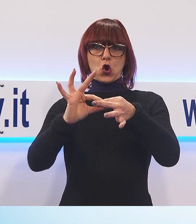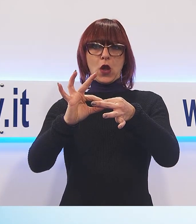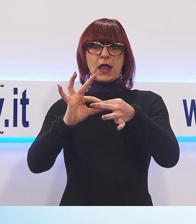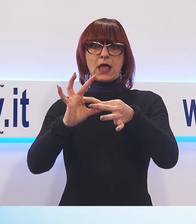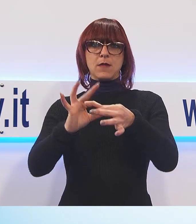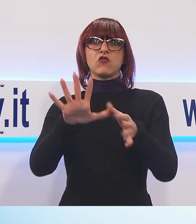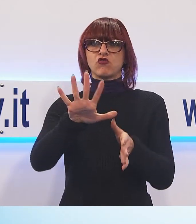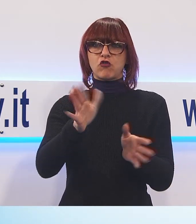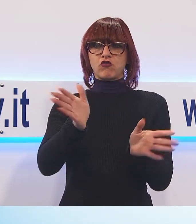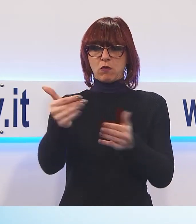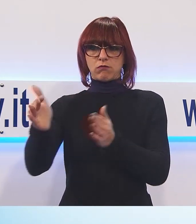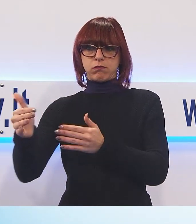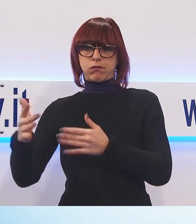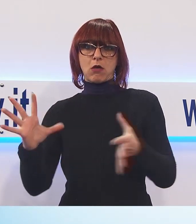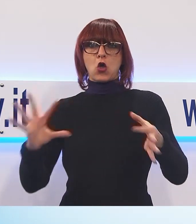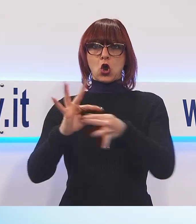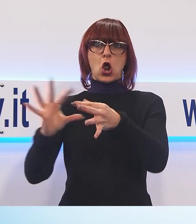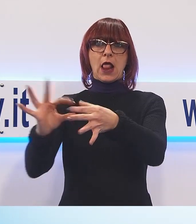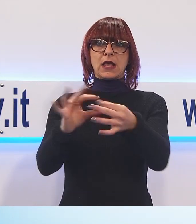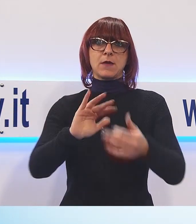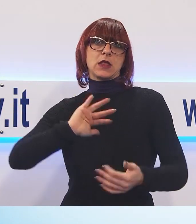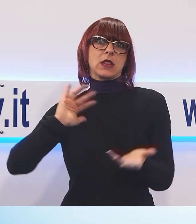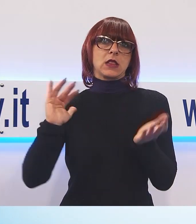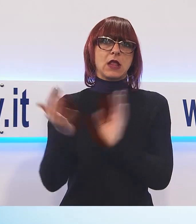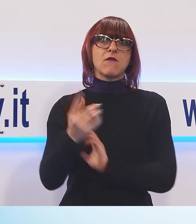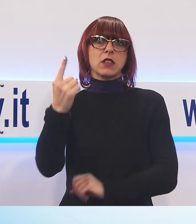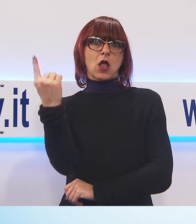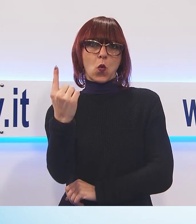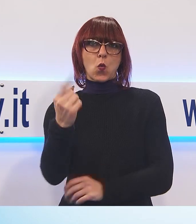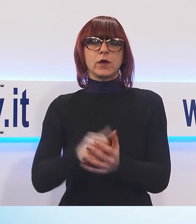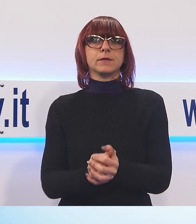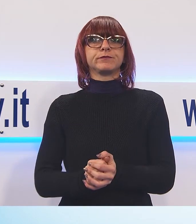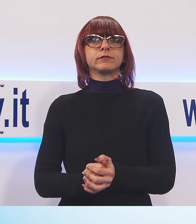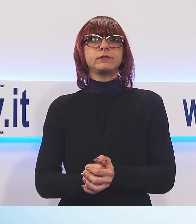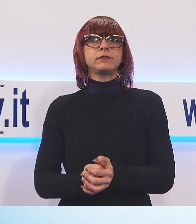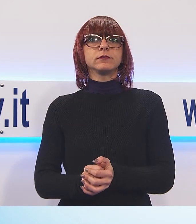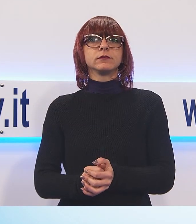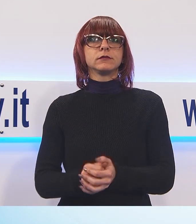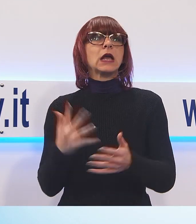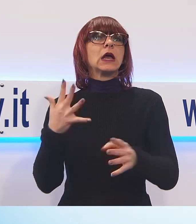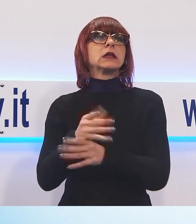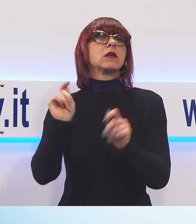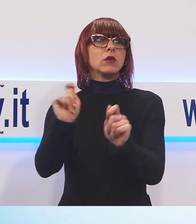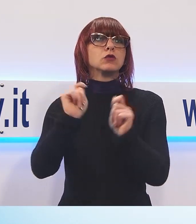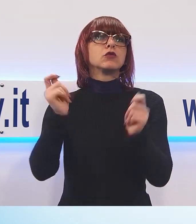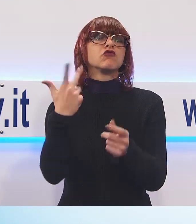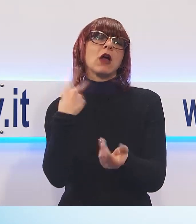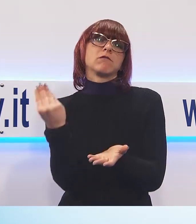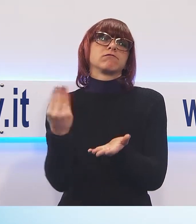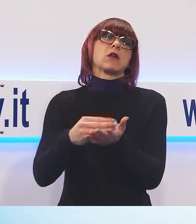unico. L'intervento totale è di 1.720 dove ci sono anche delle migliorie sicuramente nel